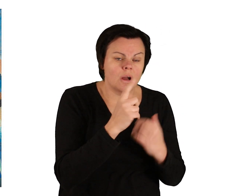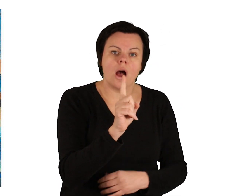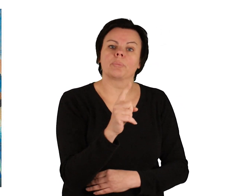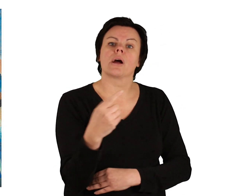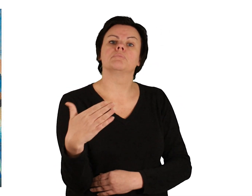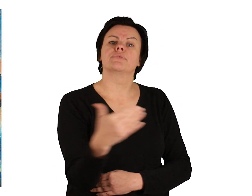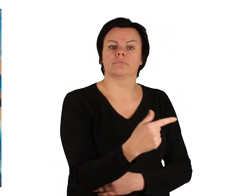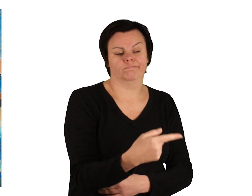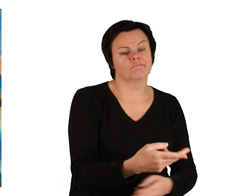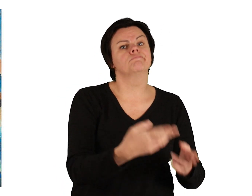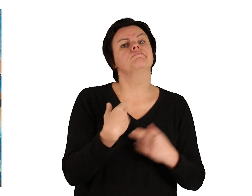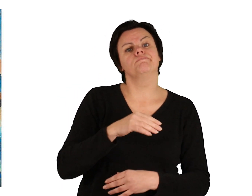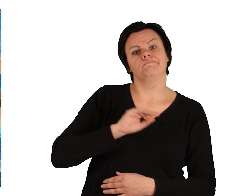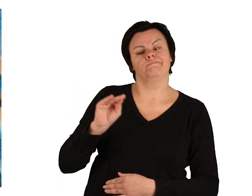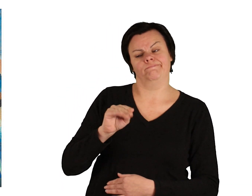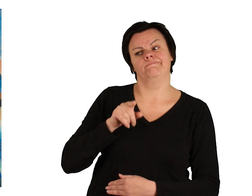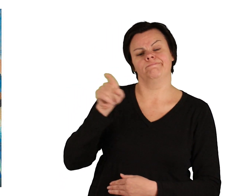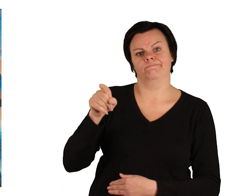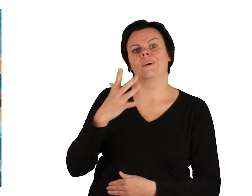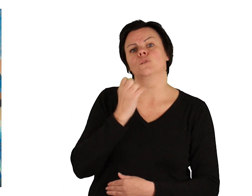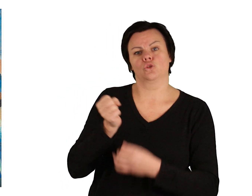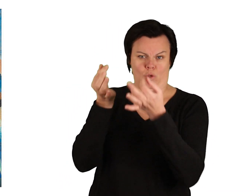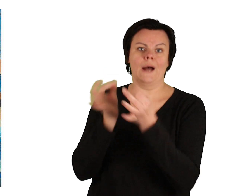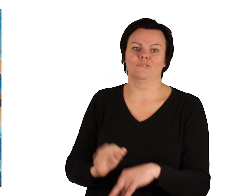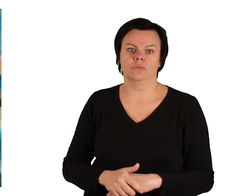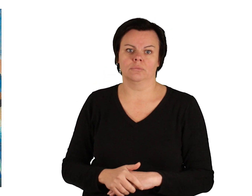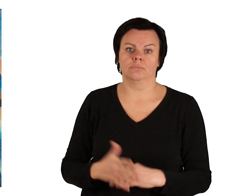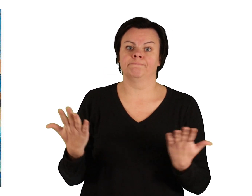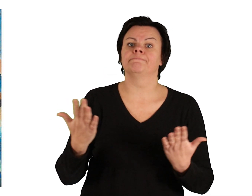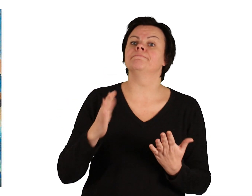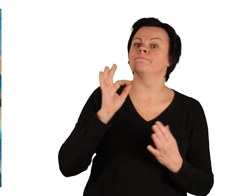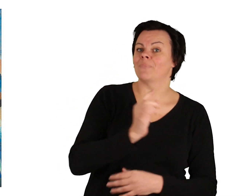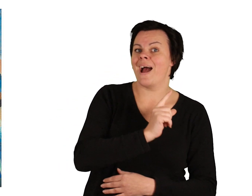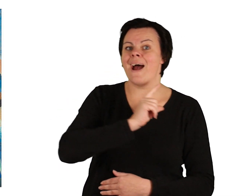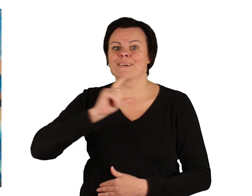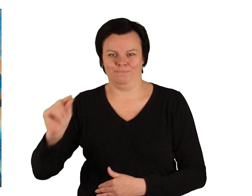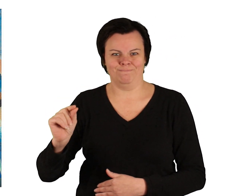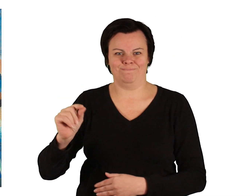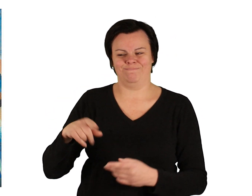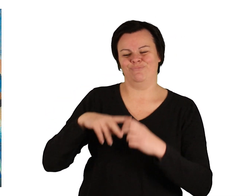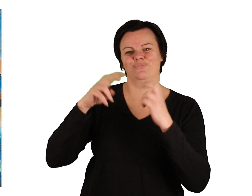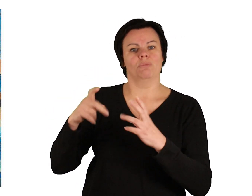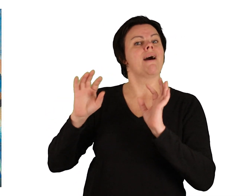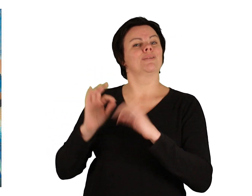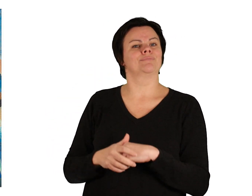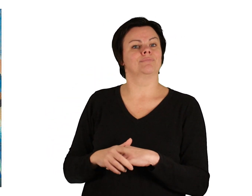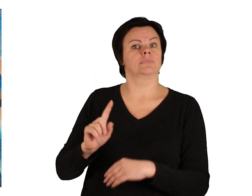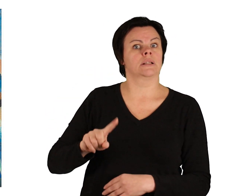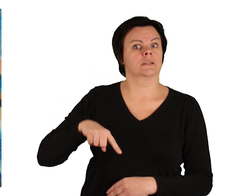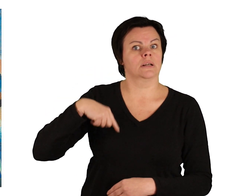Doch auch diesen Wunsch erfüllte der Butt. Aber als schließlich am nächsten Morgen die Frau auch